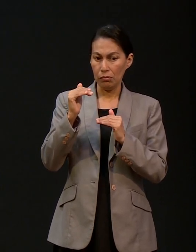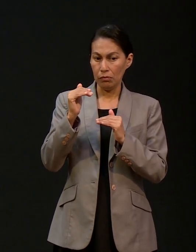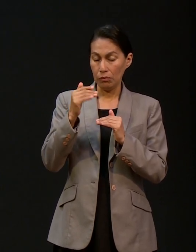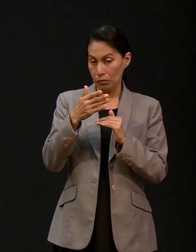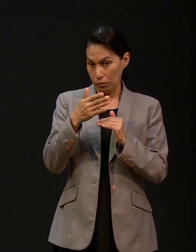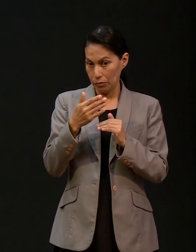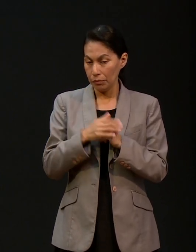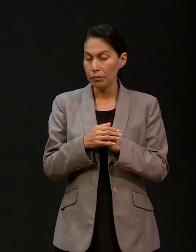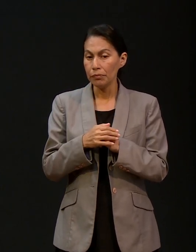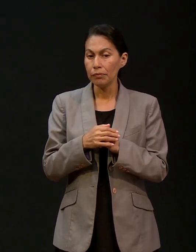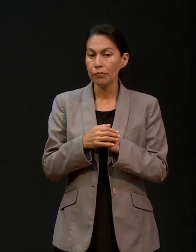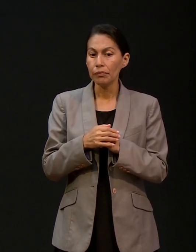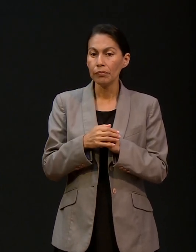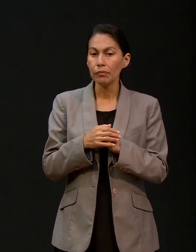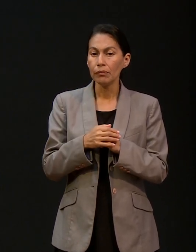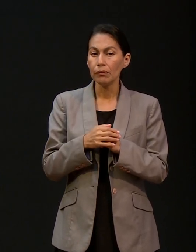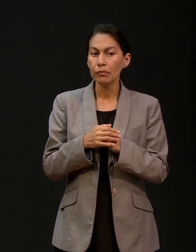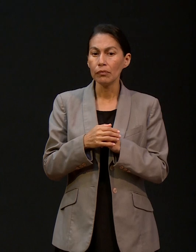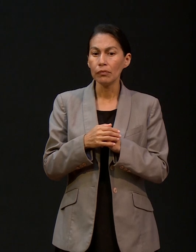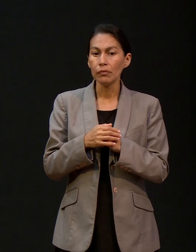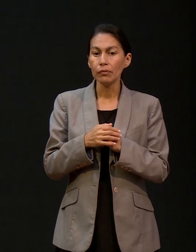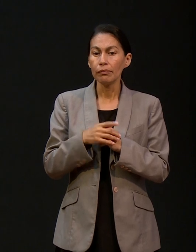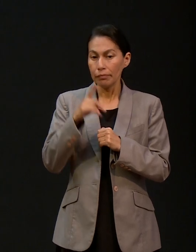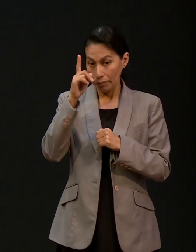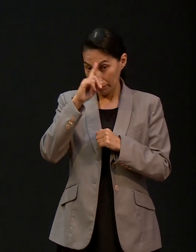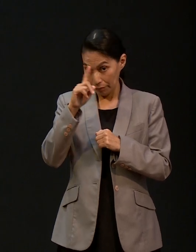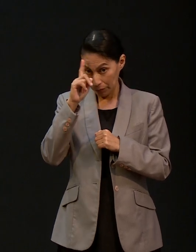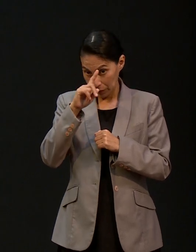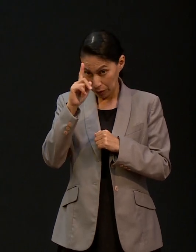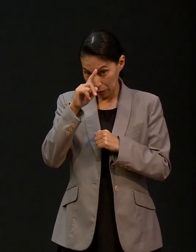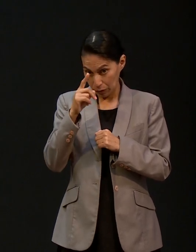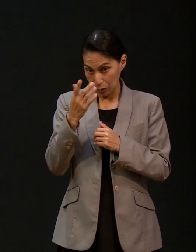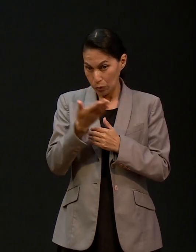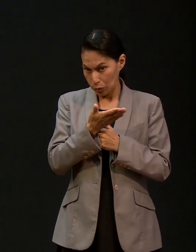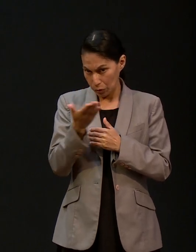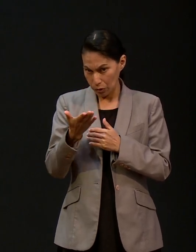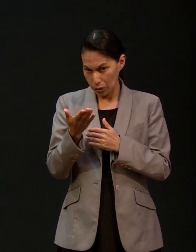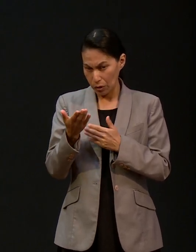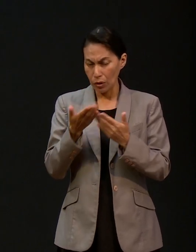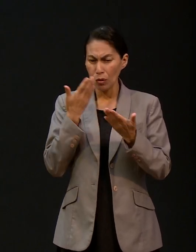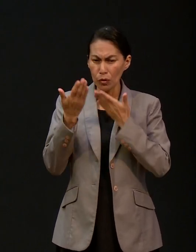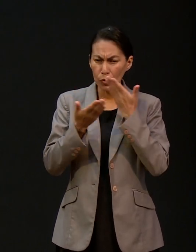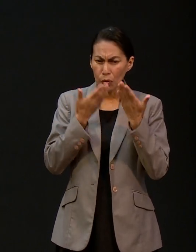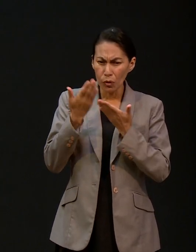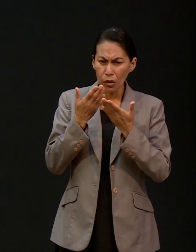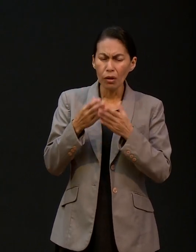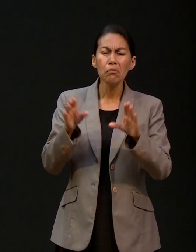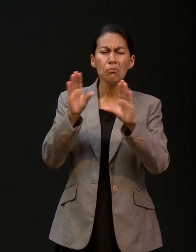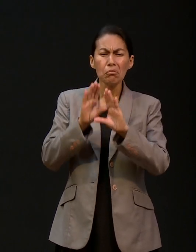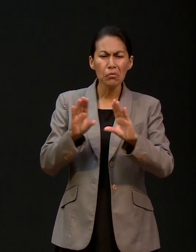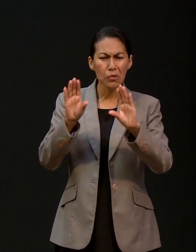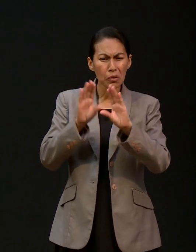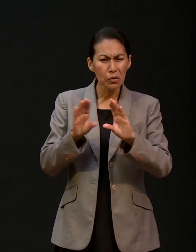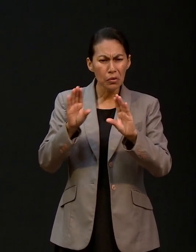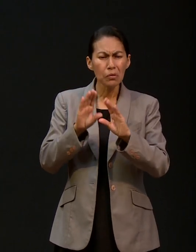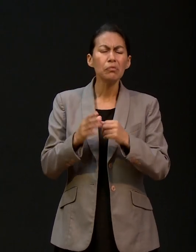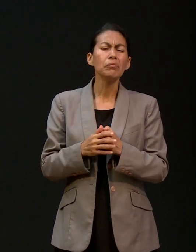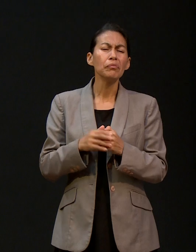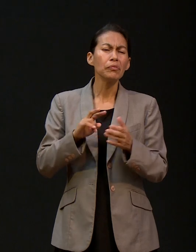¿verdad?, porque eso fue lo que me dijeron. Así es que yo le recomendaría que estudie ingeniería, me dijo el licenciado,